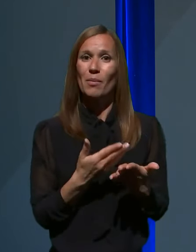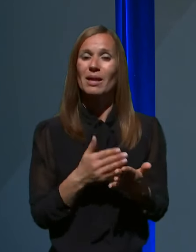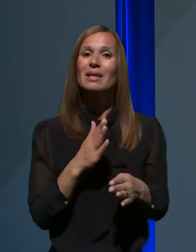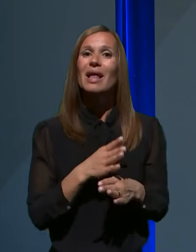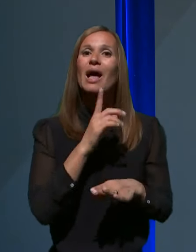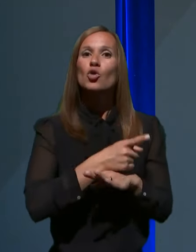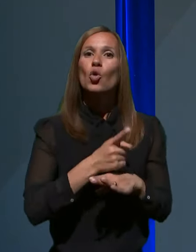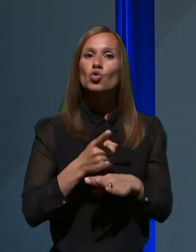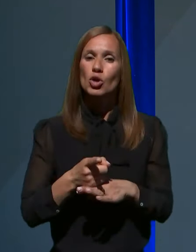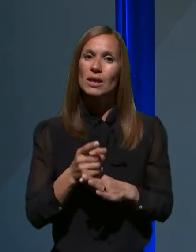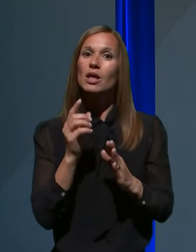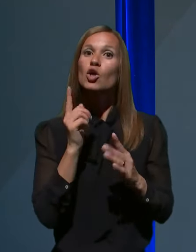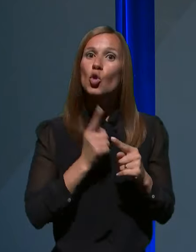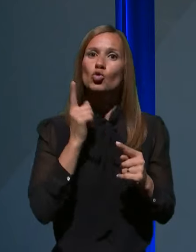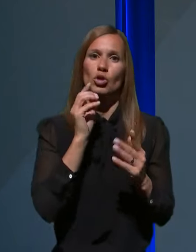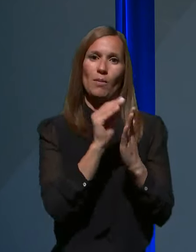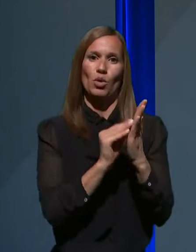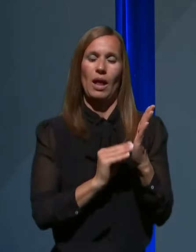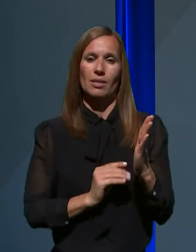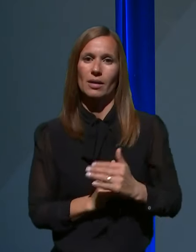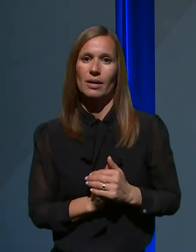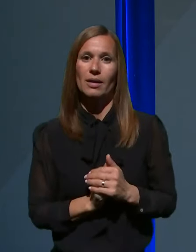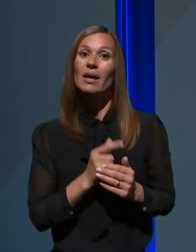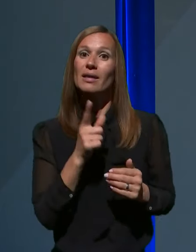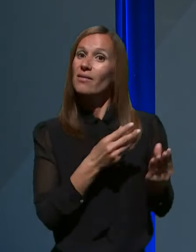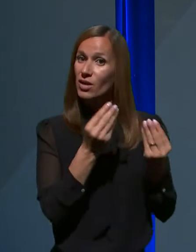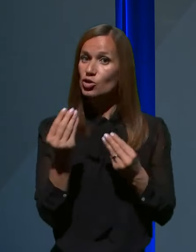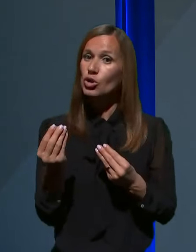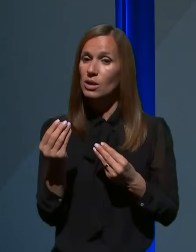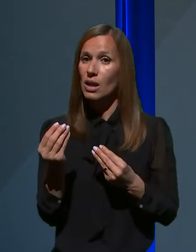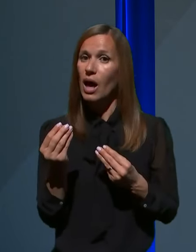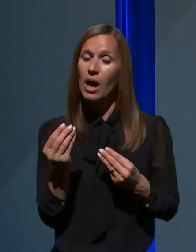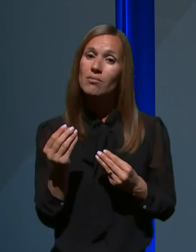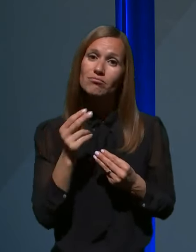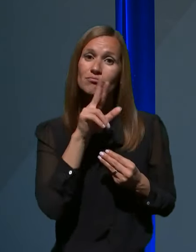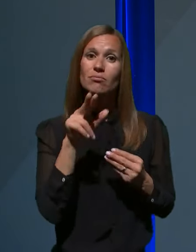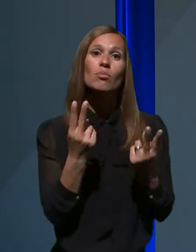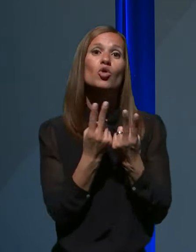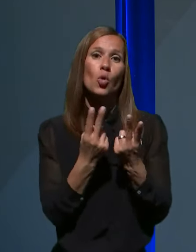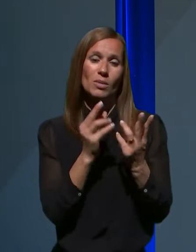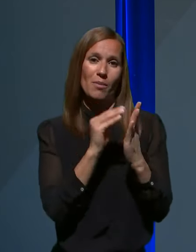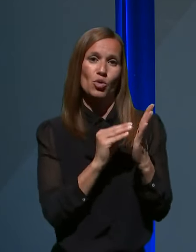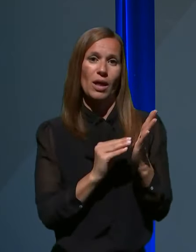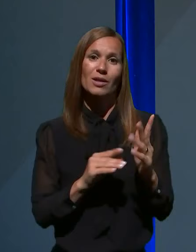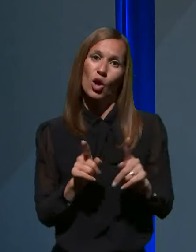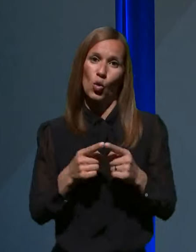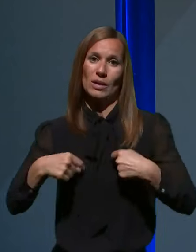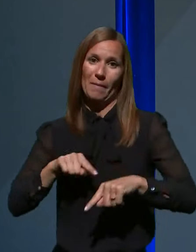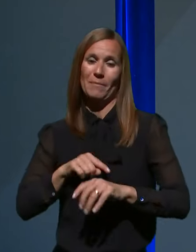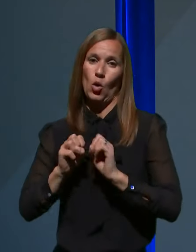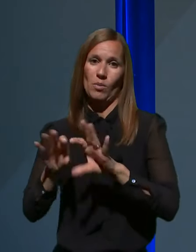točnih podatkih. In večina jih razpolaga zelo podobnimi podatki, kot jih pač mi objavljamo.